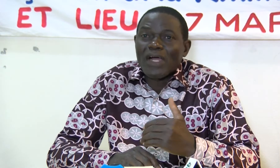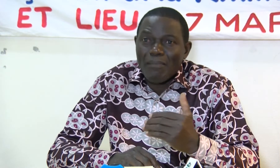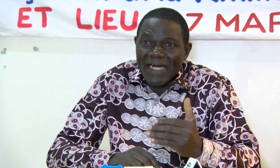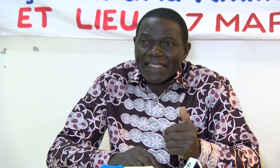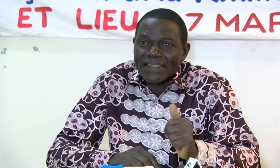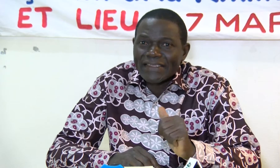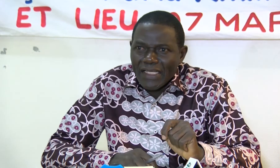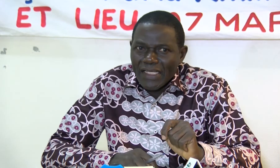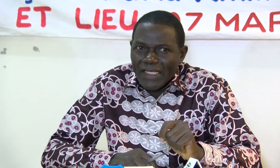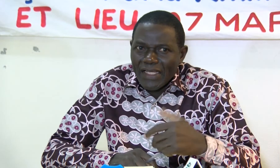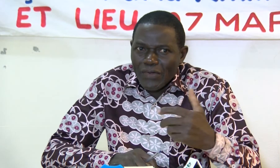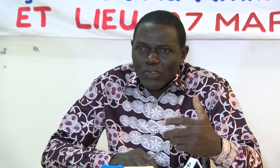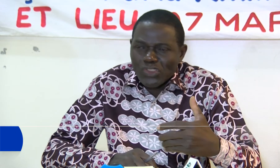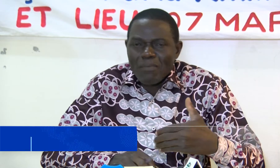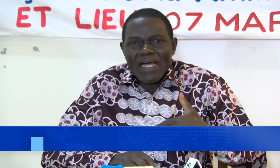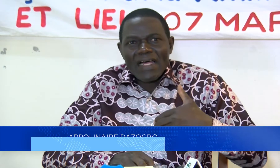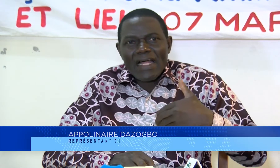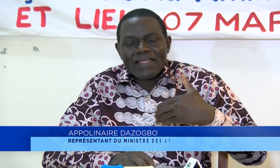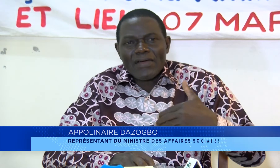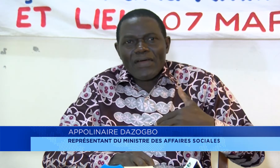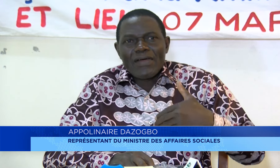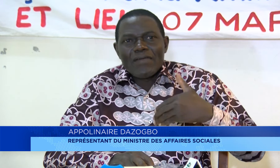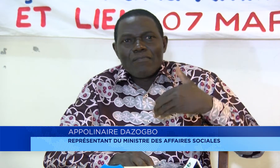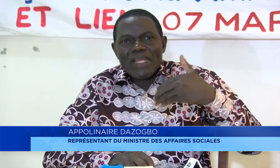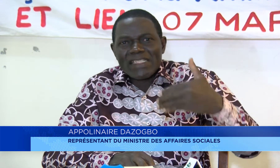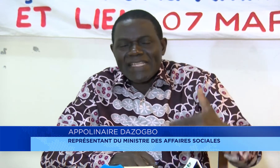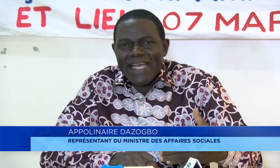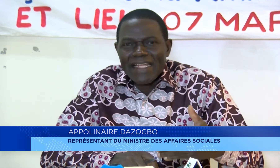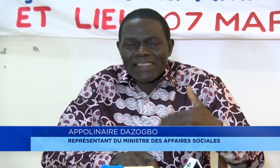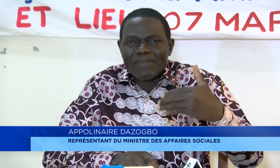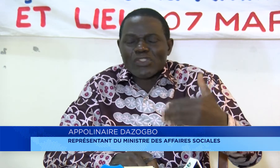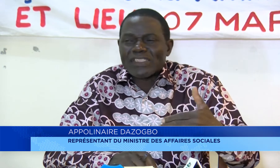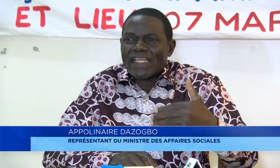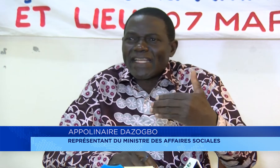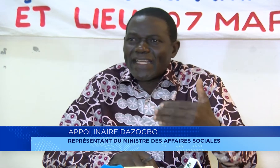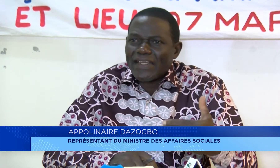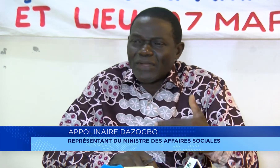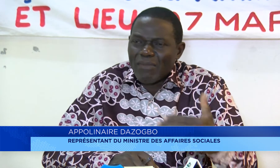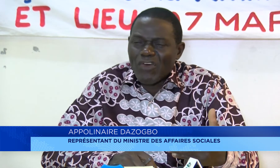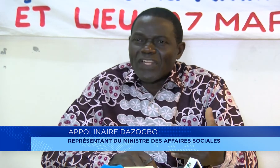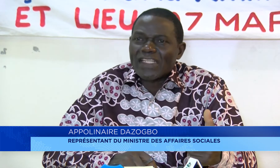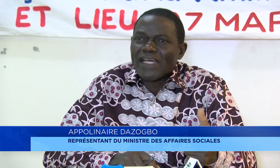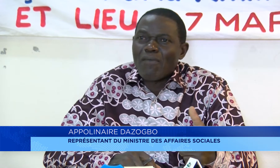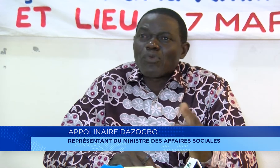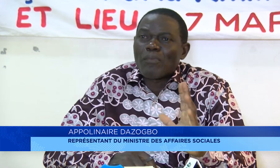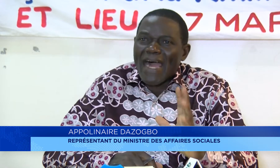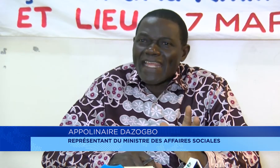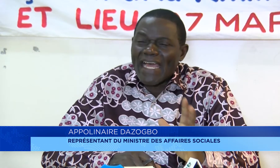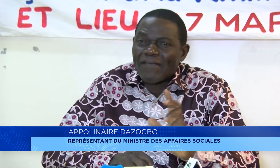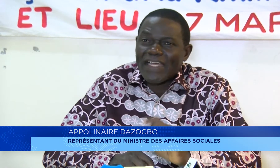grand pas. Et nous, nous sommes, en tant que ministère des Affaires sociales et de la microfinance, on peut parler avec